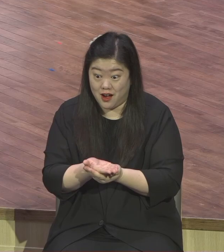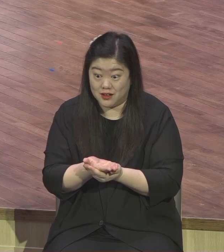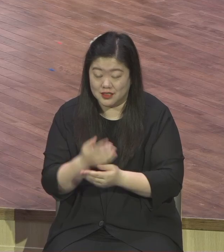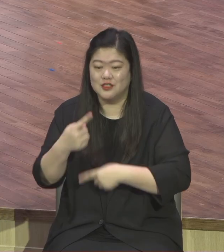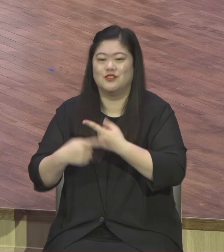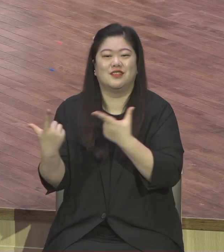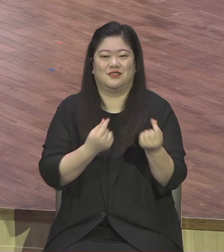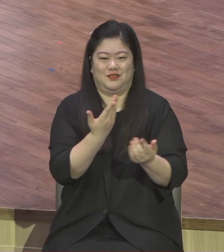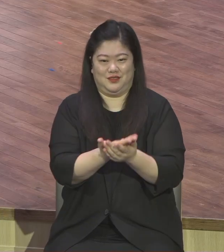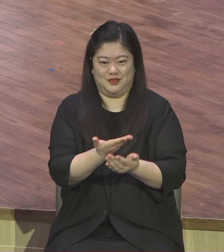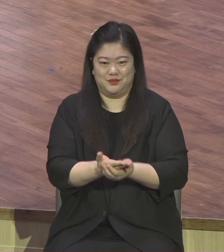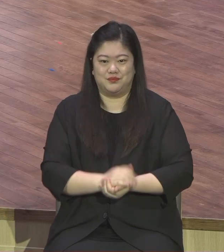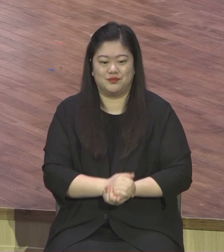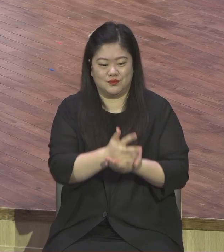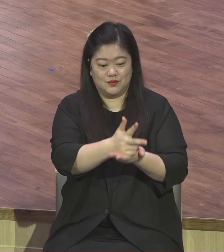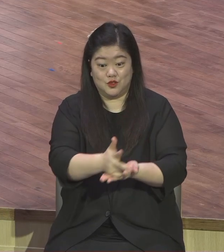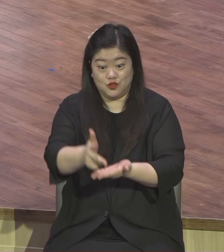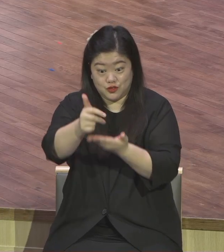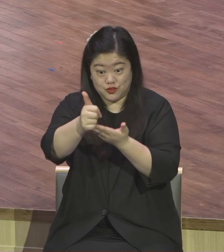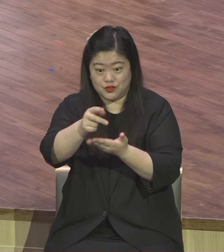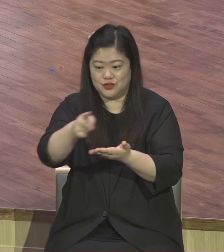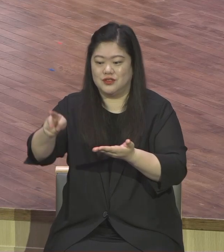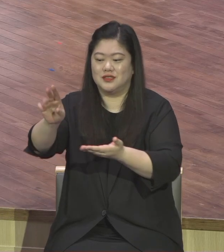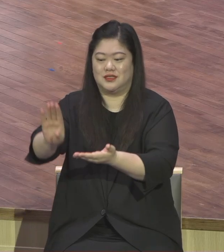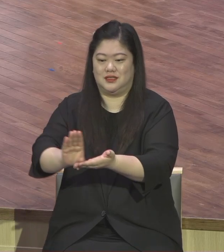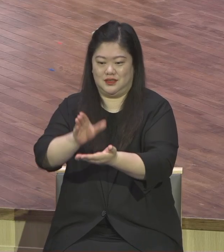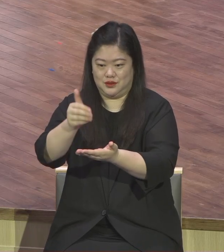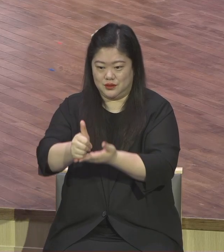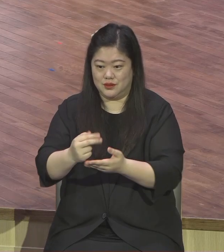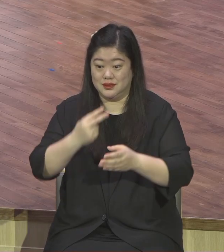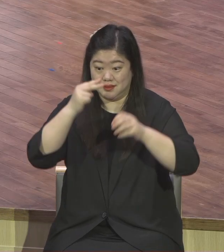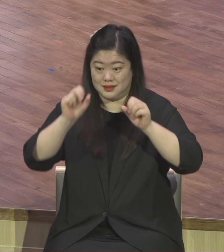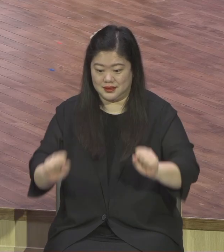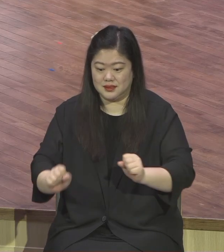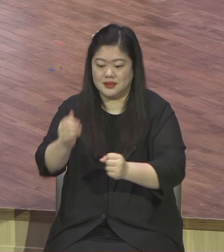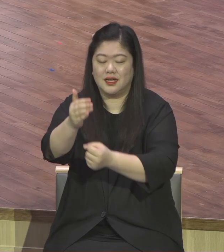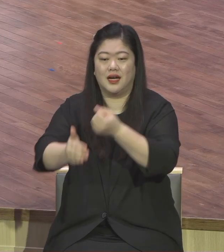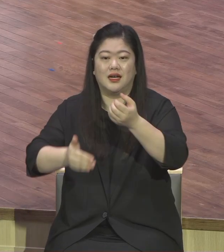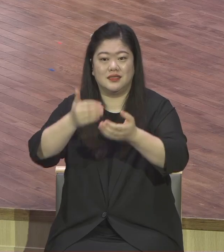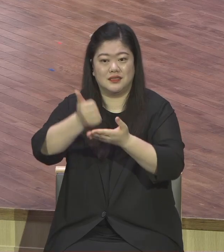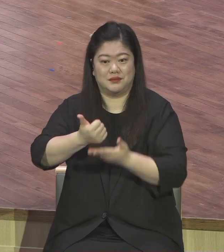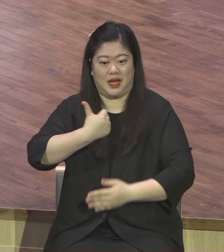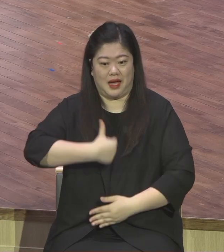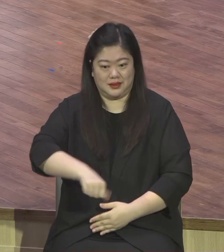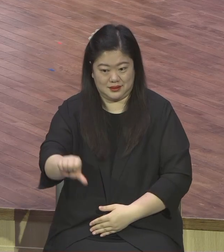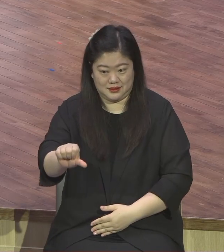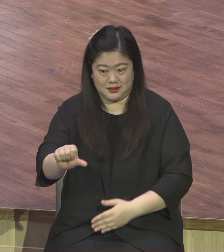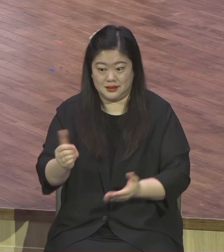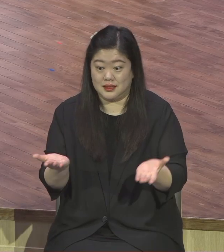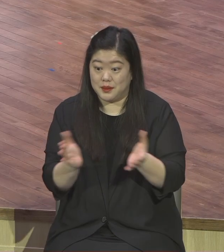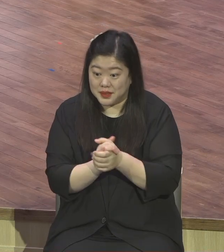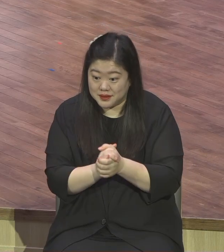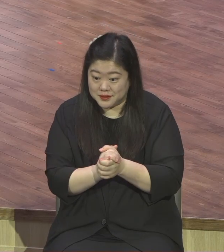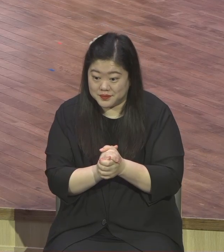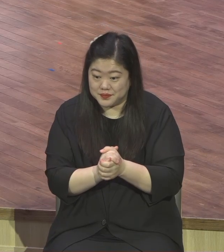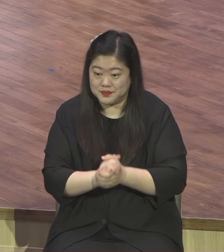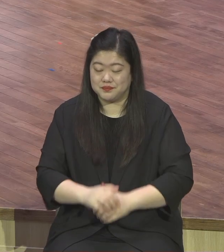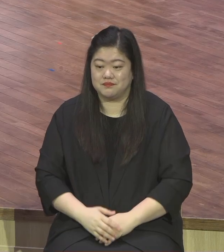주는 그리스도시오 살아계신 하나님의 아들이 있습니다. 아멘 우리 온난 예배드리는